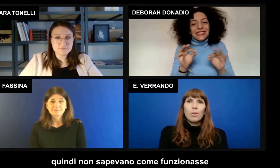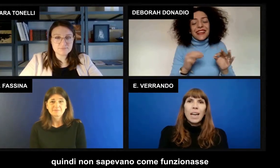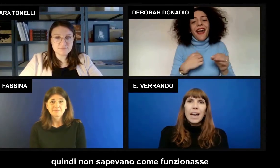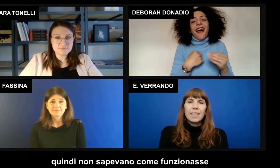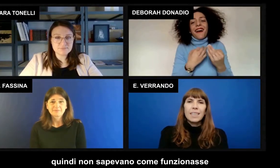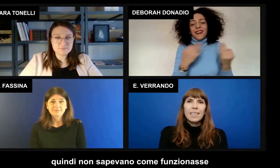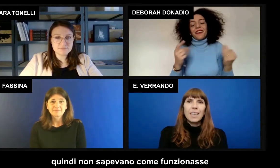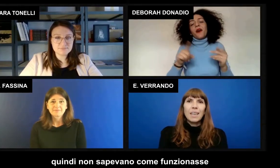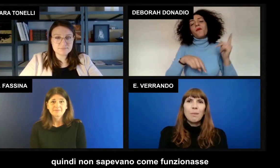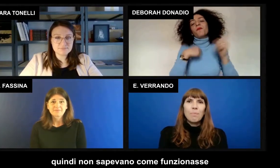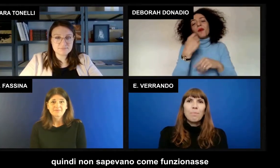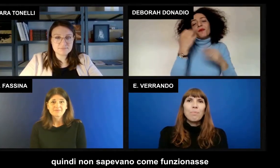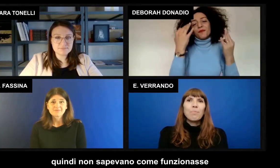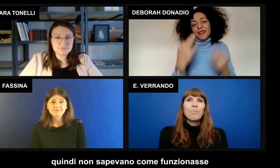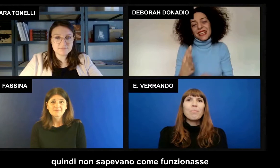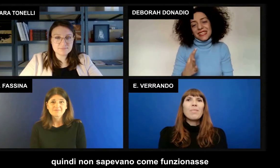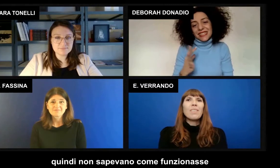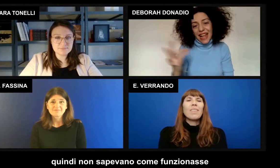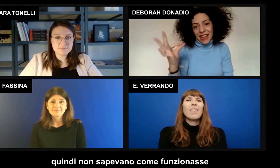funzionasse.